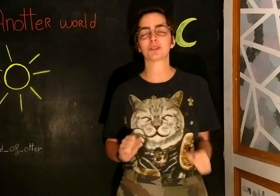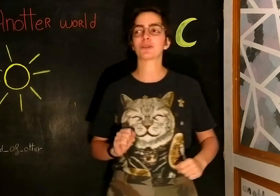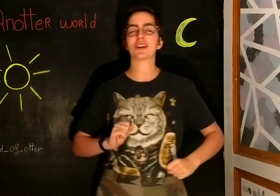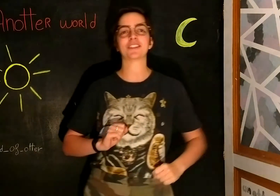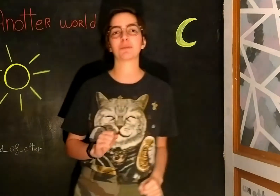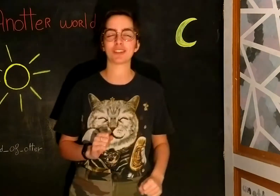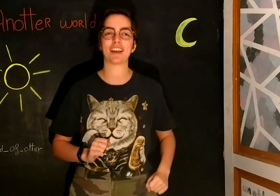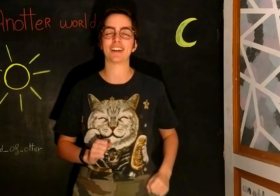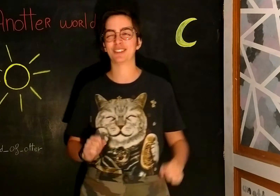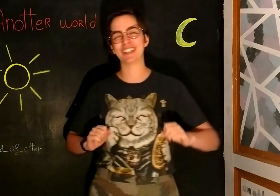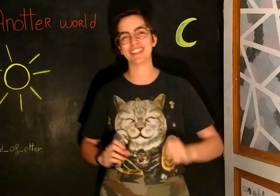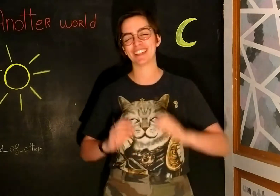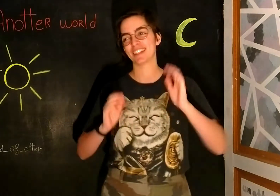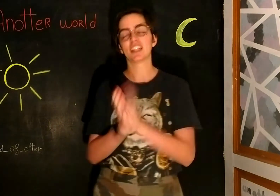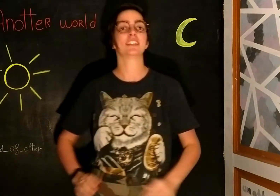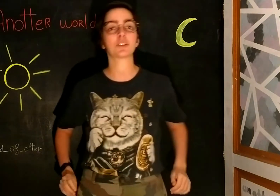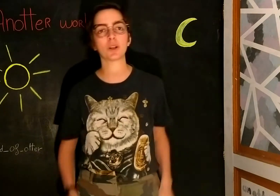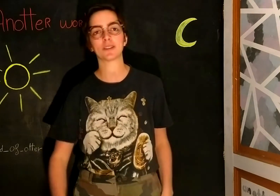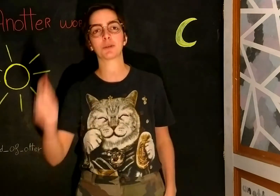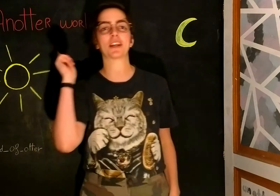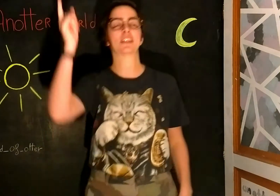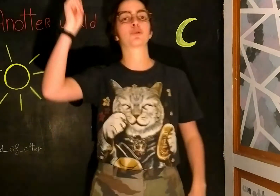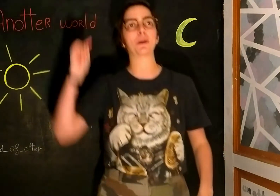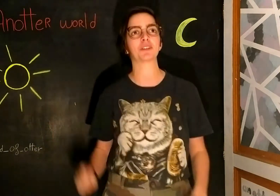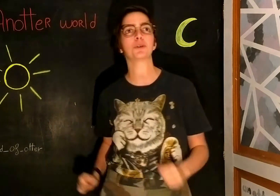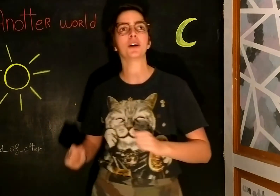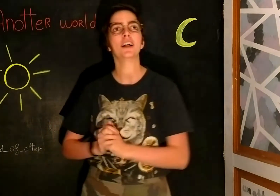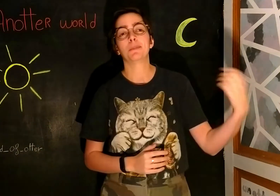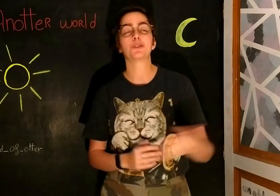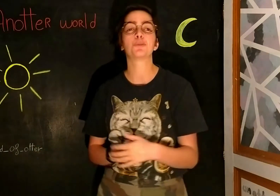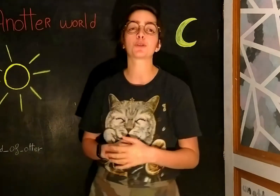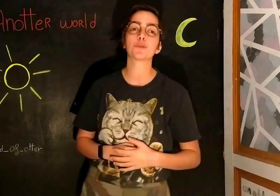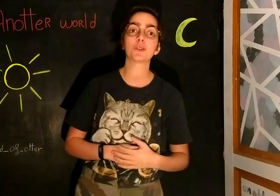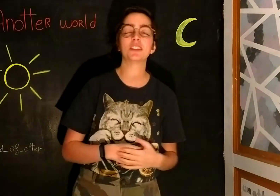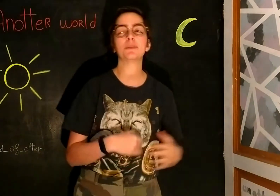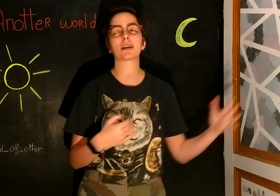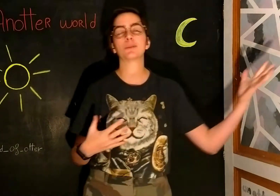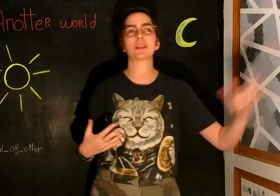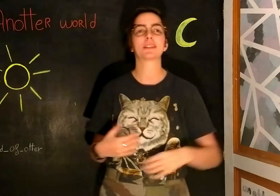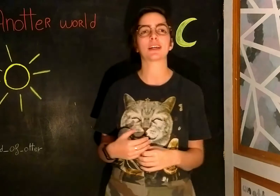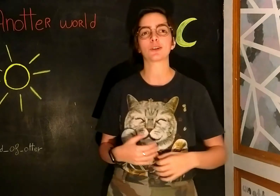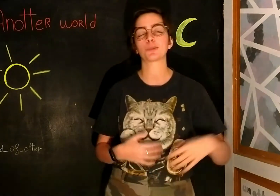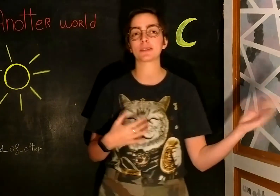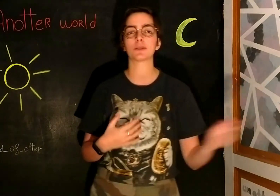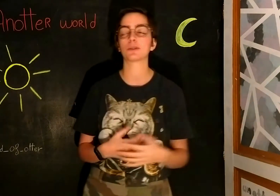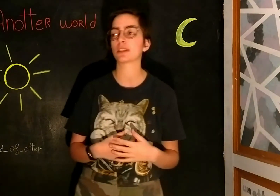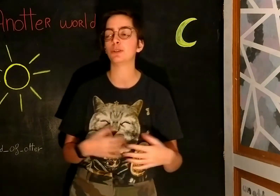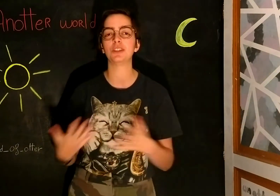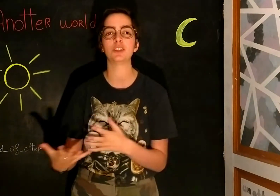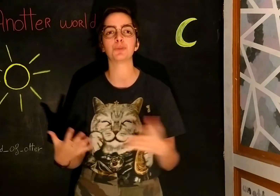intolérances alimentaires. Des intolérances alimentaires, quelle joie, bien sûr. Mais tu peux retrouver aussi, par exemple, des habits de tracker, des personnes qui l'utilisent